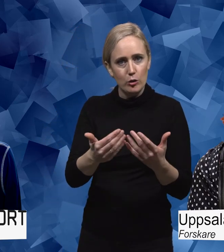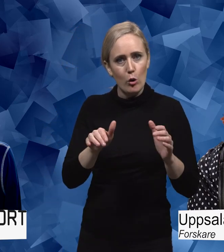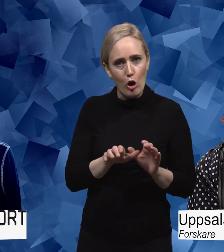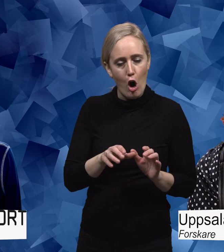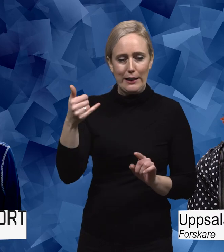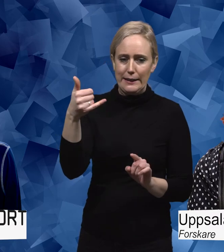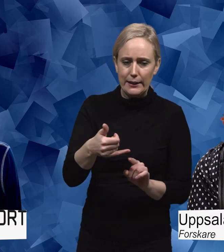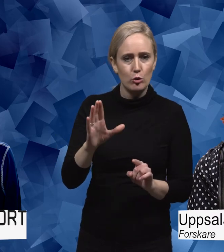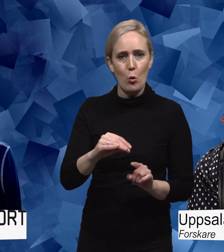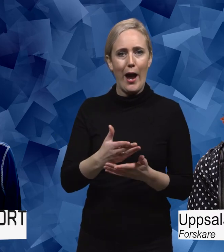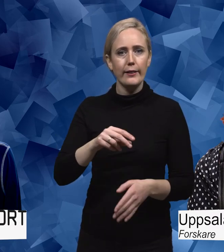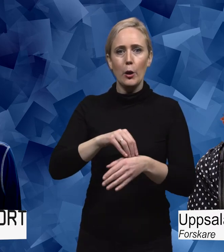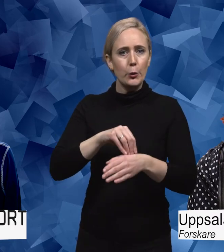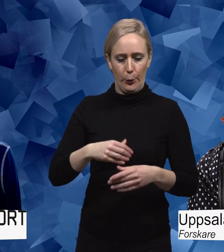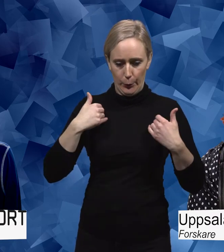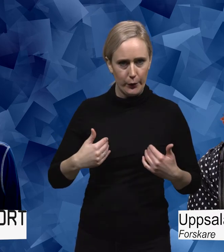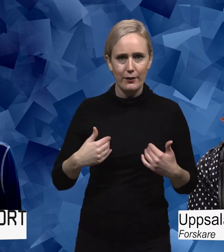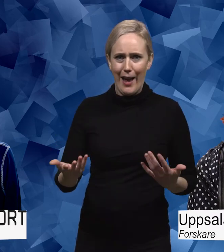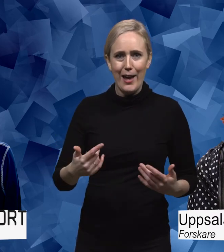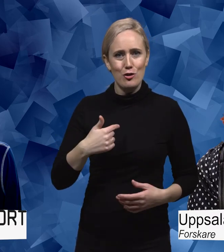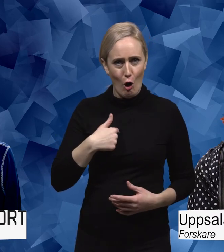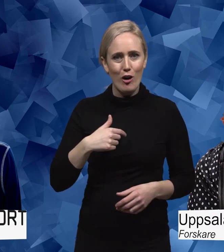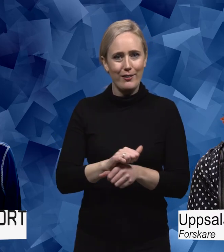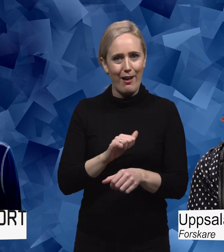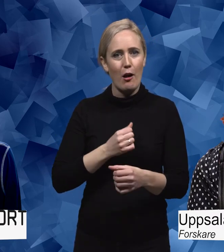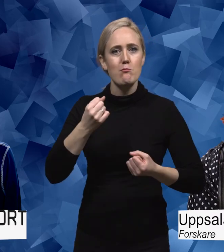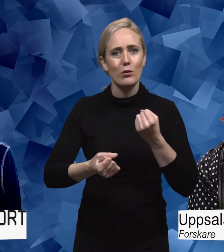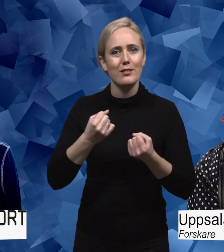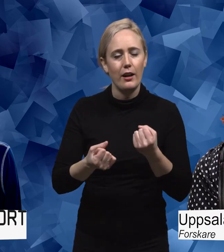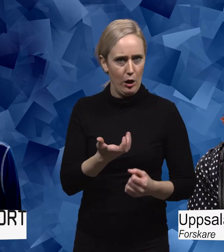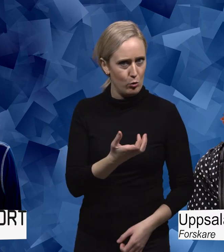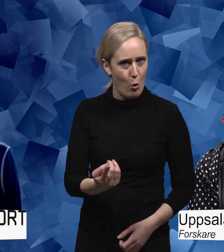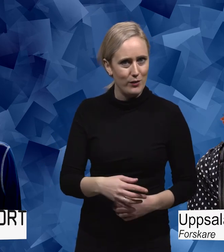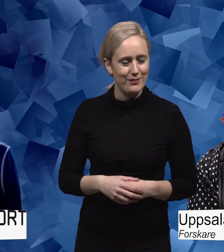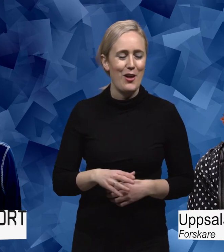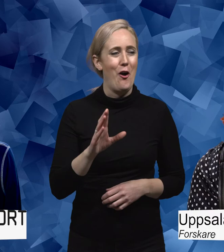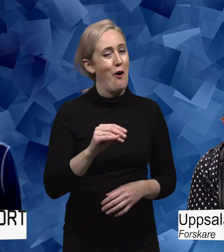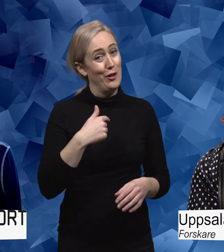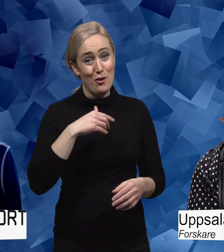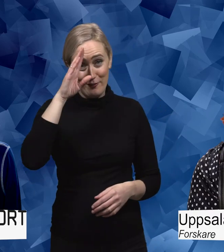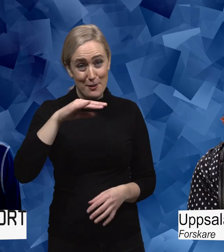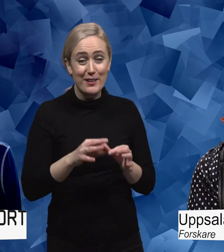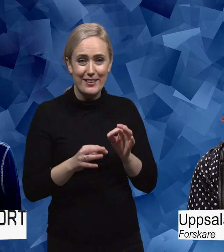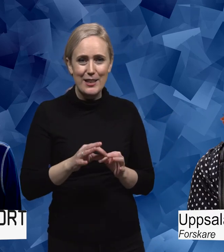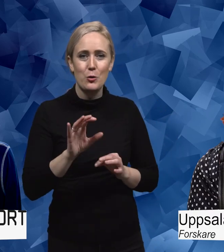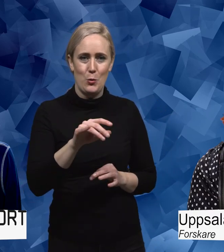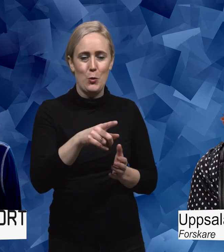inte sjuk. Man har inte Parkinson. Utan man tränar boxning. Och det är ganska coolt. Jag vet precis vilken känsla du menar. Jag vet vad träningen betyder för mig.